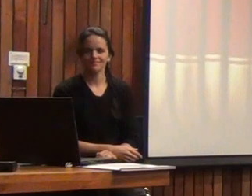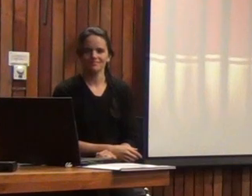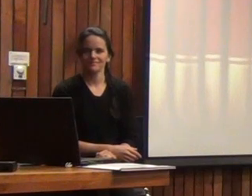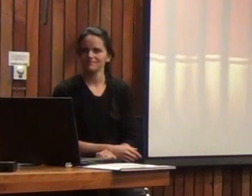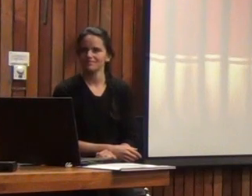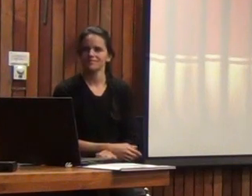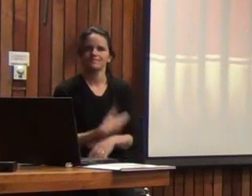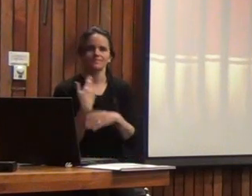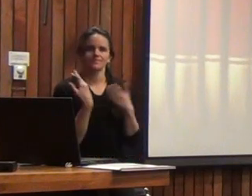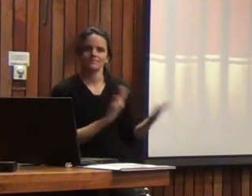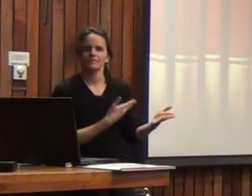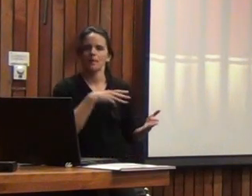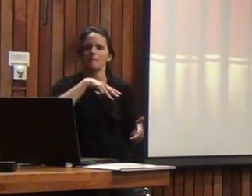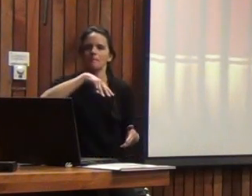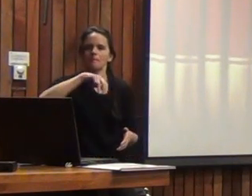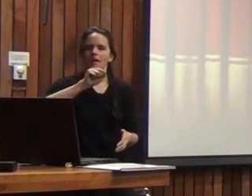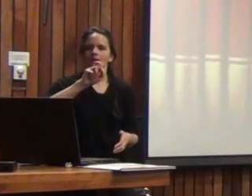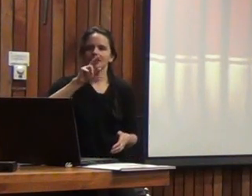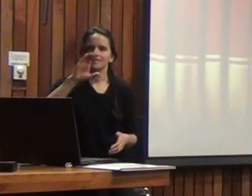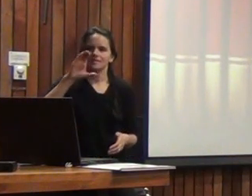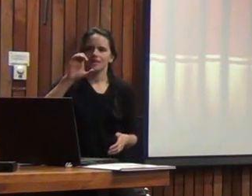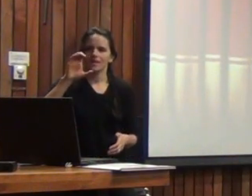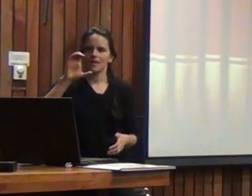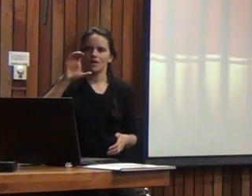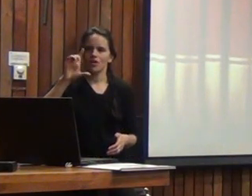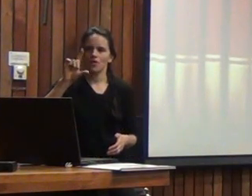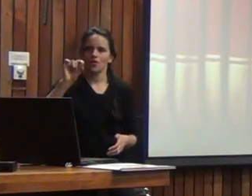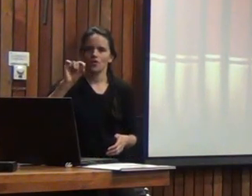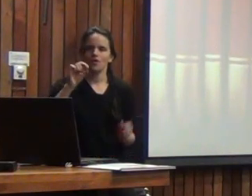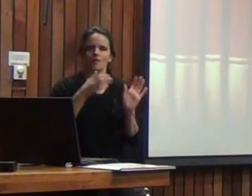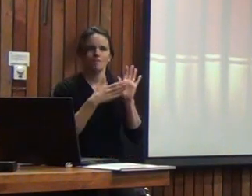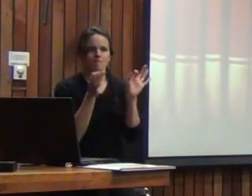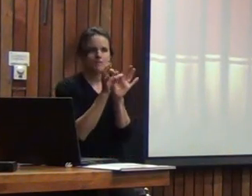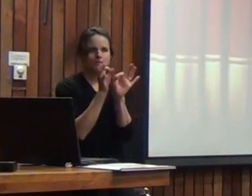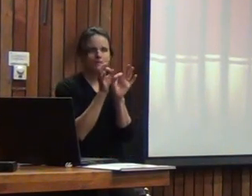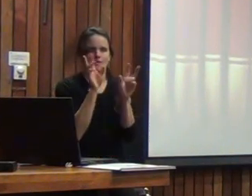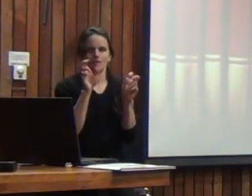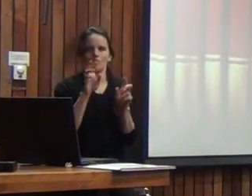Dejo con ustedes a Marcelo, que les va a mostrar ahora cómo es WIS-5.